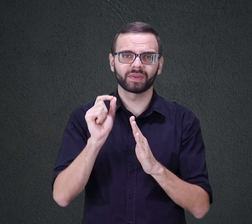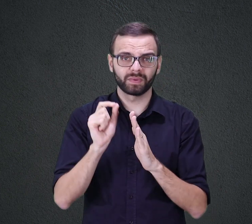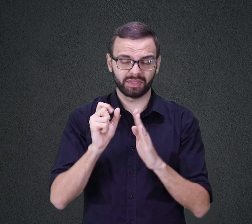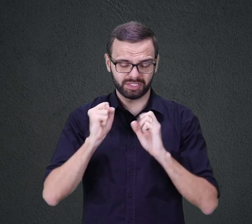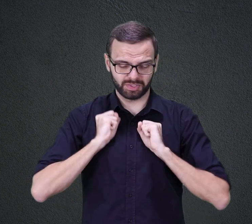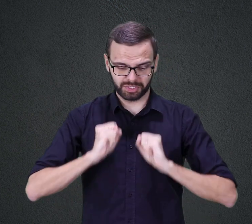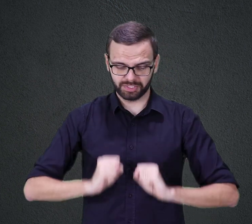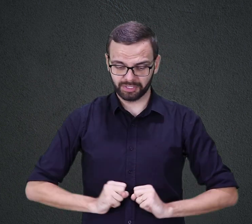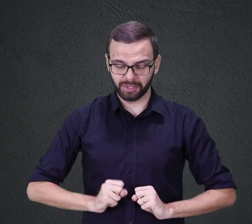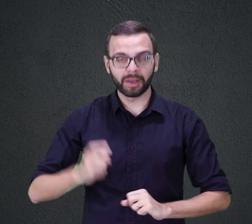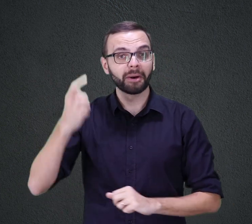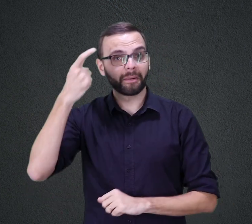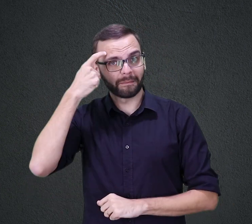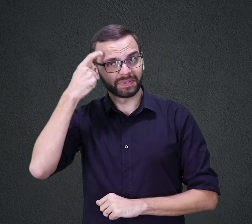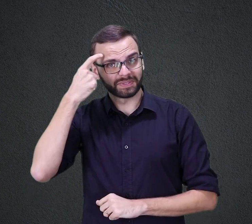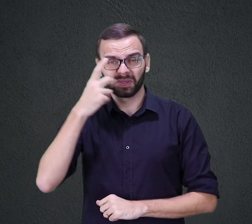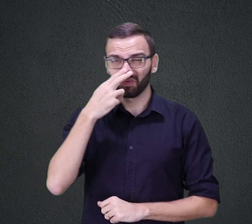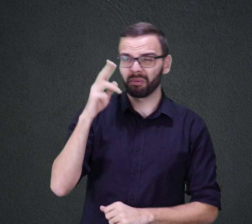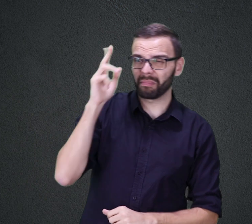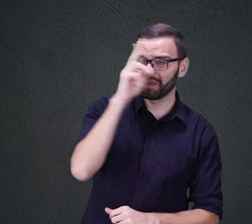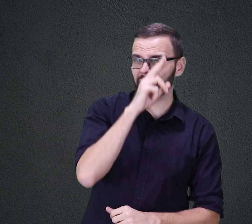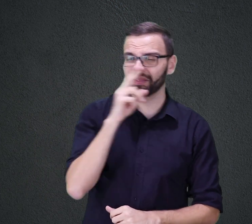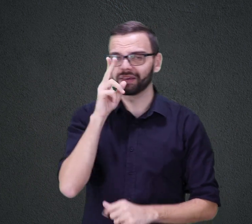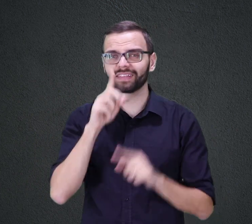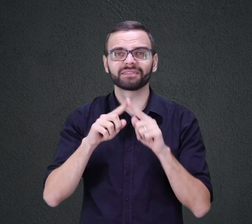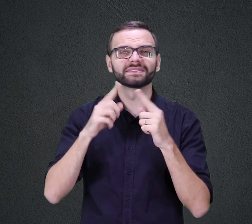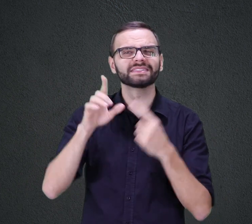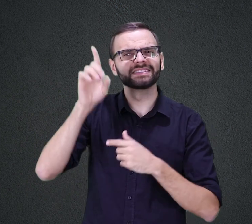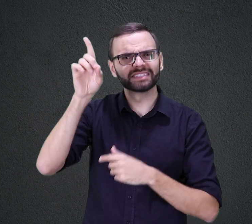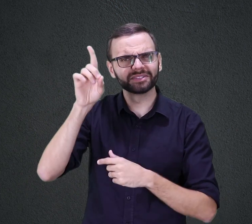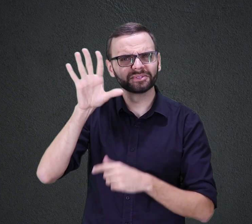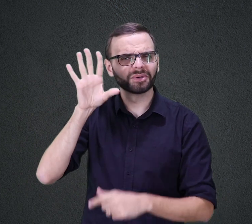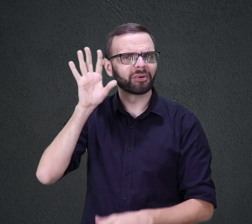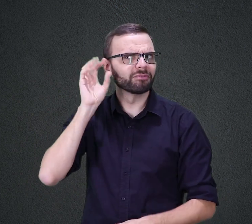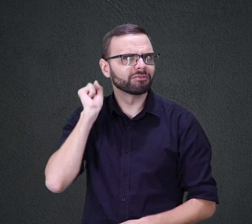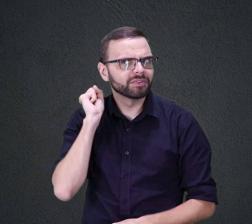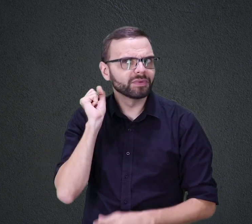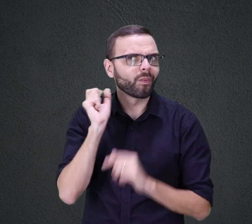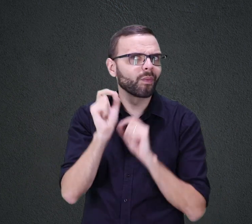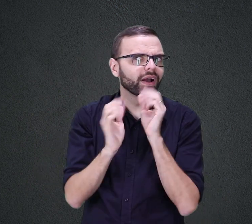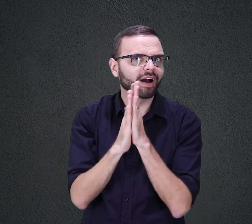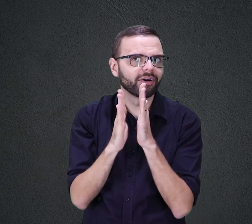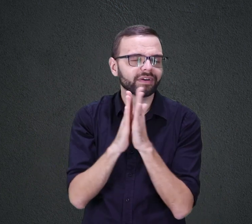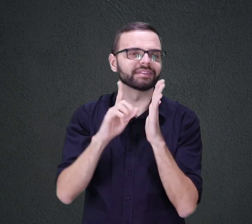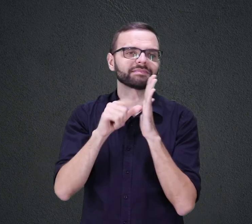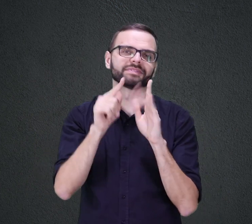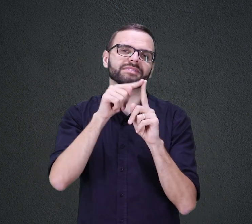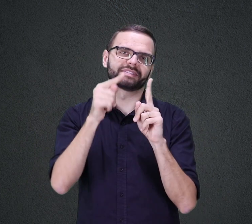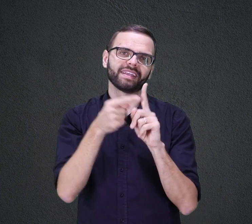PENSOU QUE ELA ESTAVA BÊBADA DEUS A OUVIU E ELA ENGRAVIDOU TEVE SAMUEL QUE ENTÃO FOI